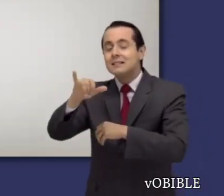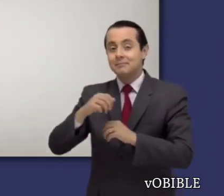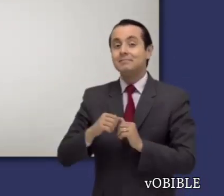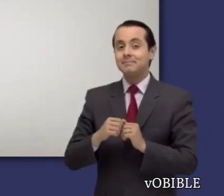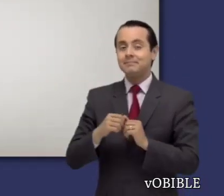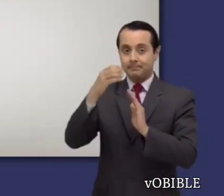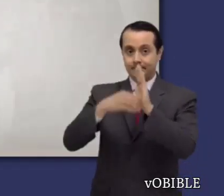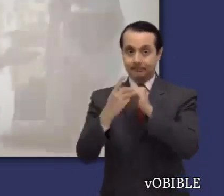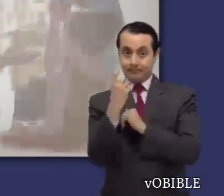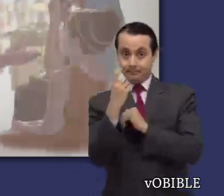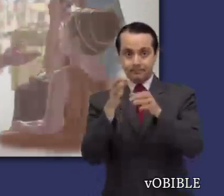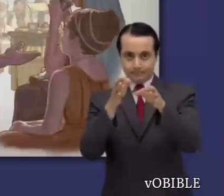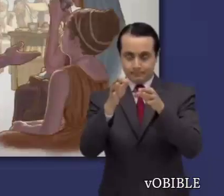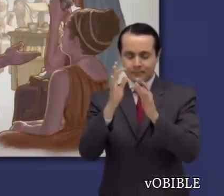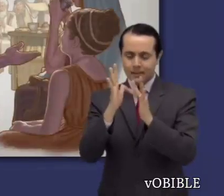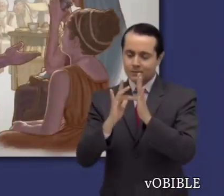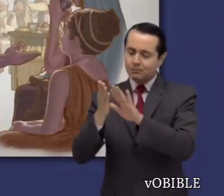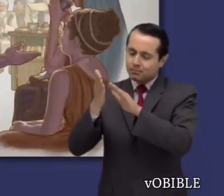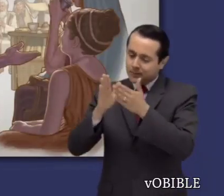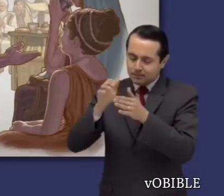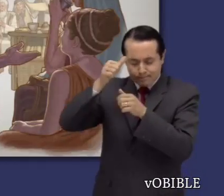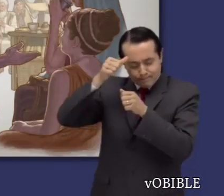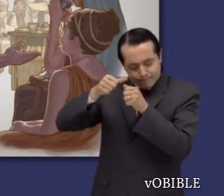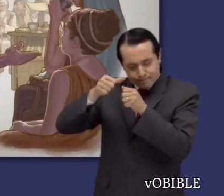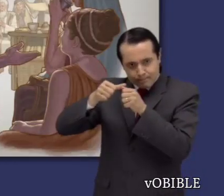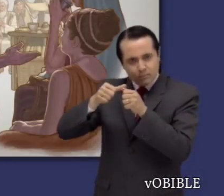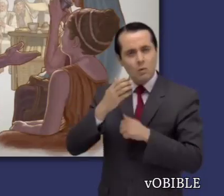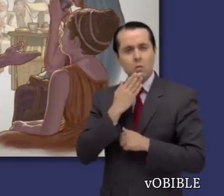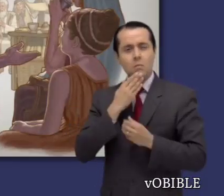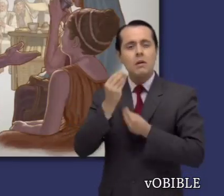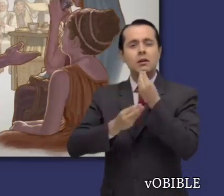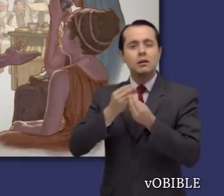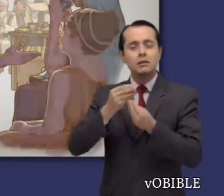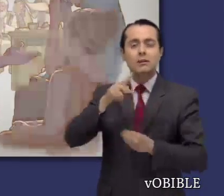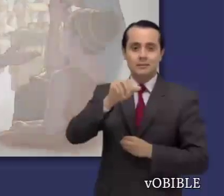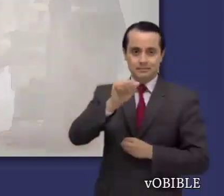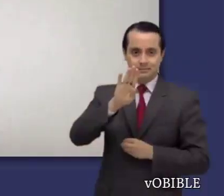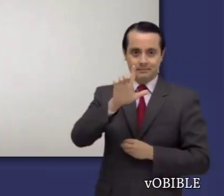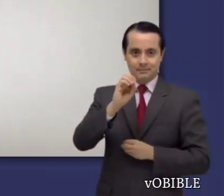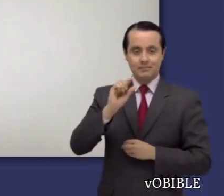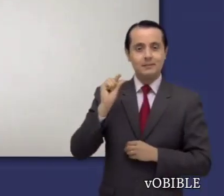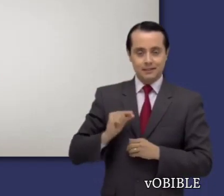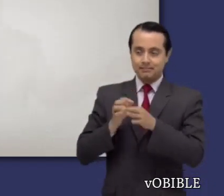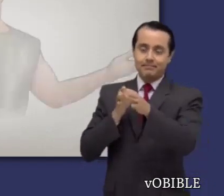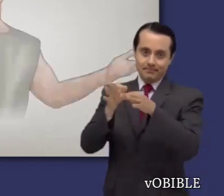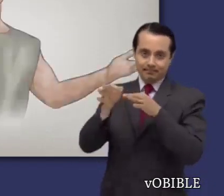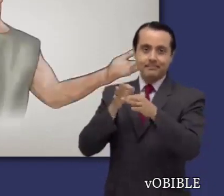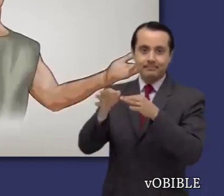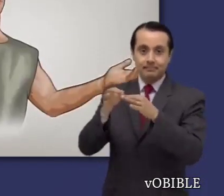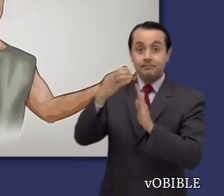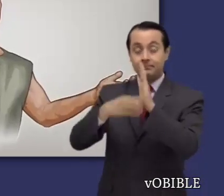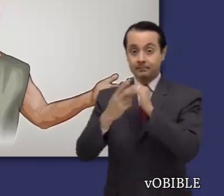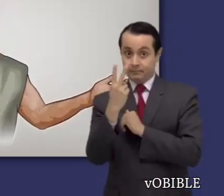En el capítulo once, Pablo da instrucciones relacionadas con la cena del Señor. En el capítulo doce,